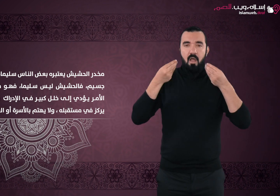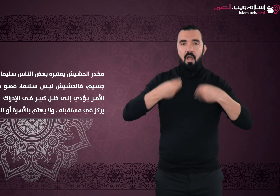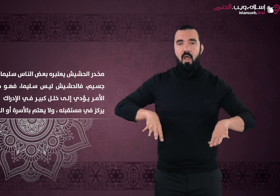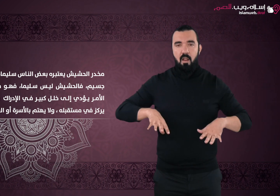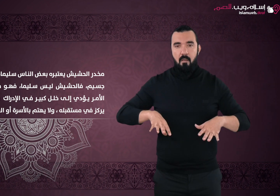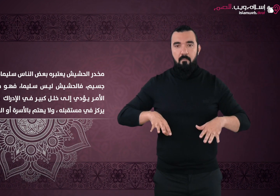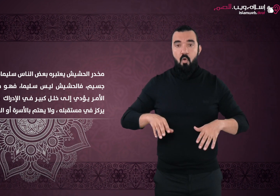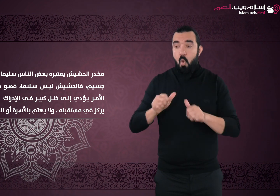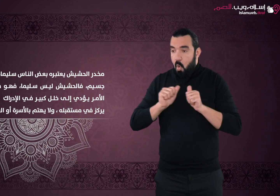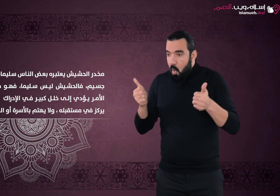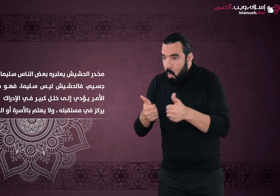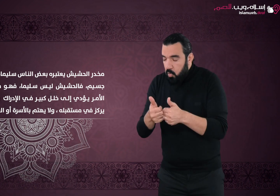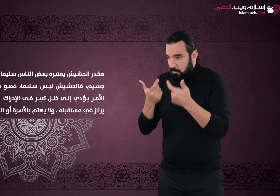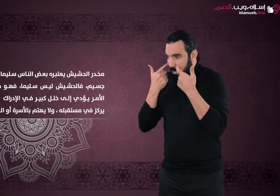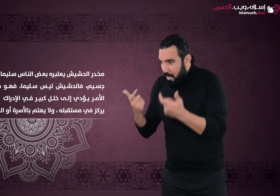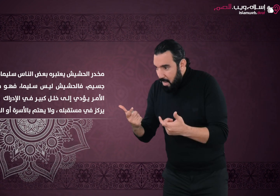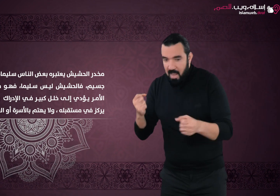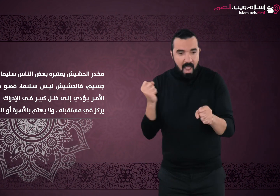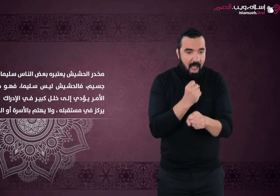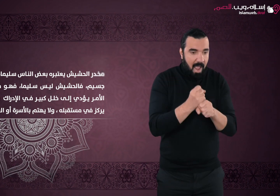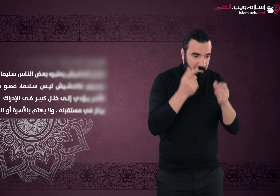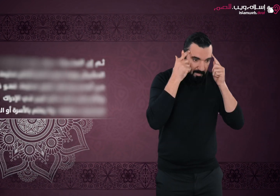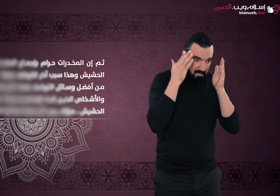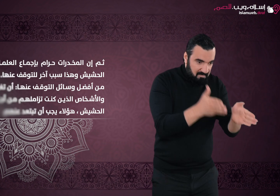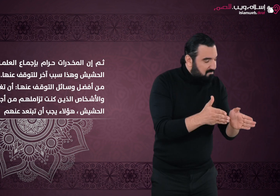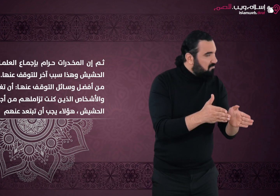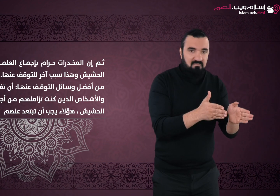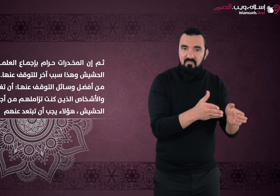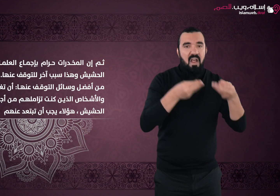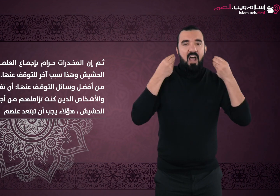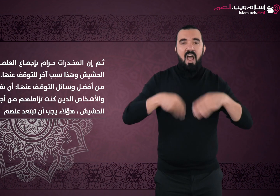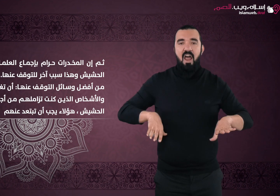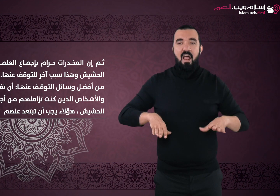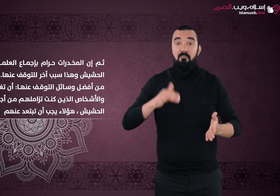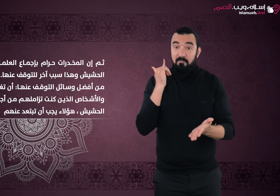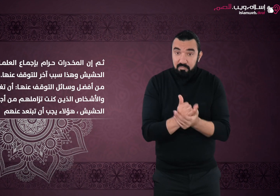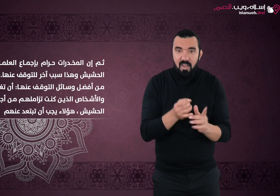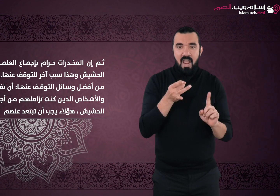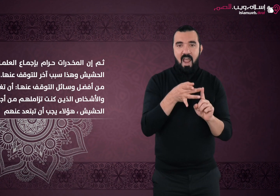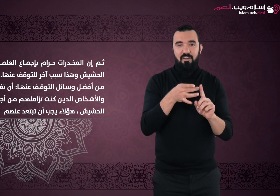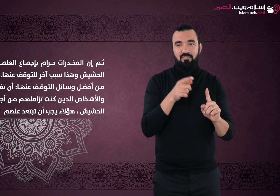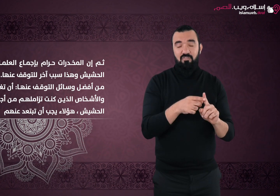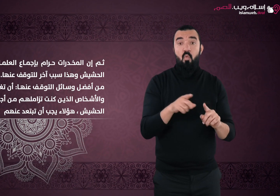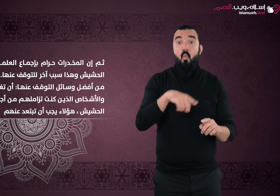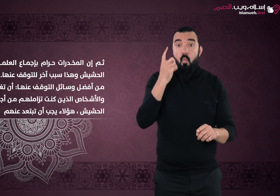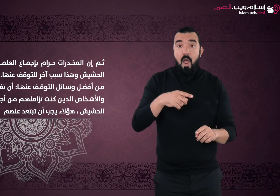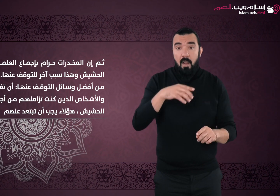بالأسرة أو العمل ثم إن المخدرات حرام بإجماع